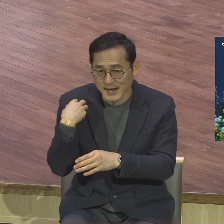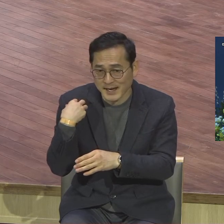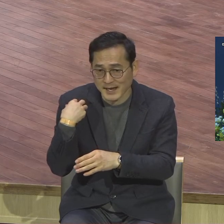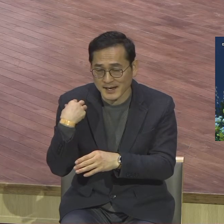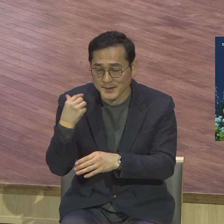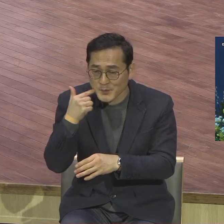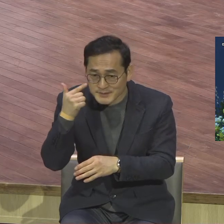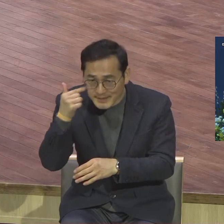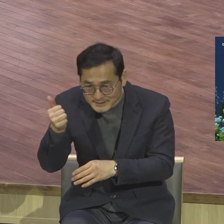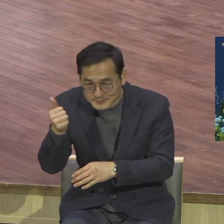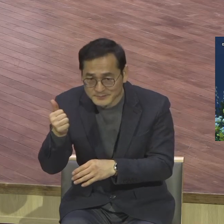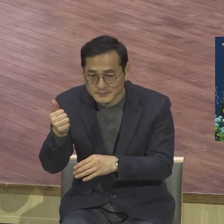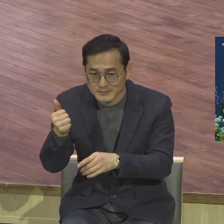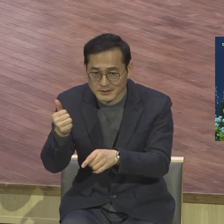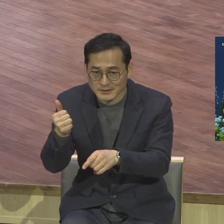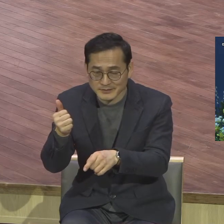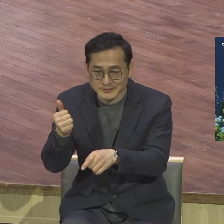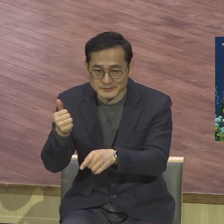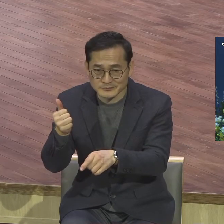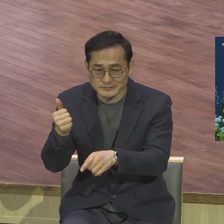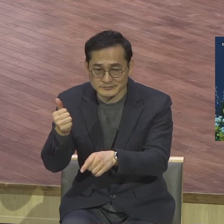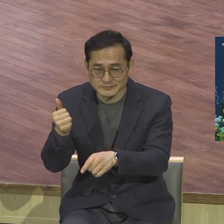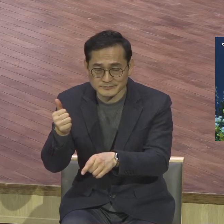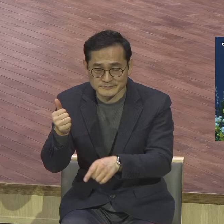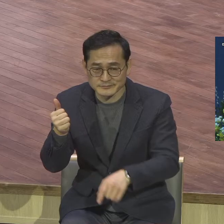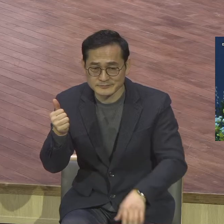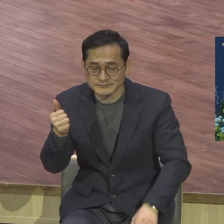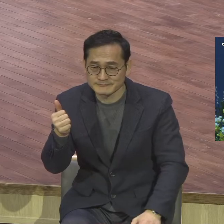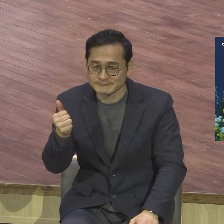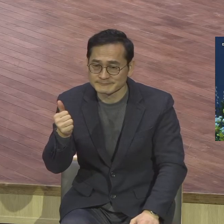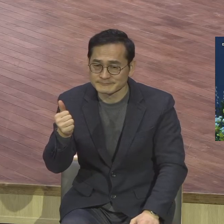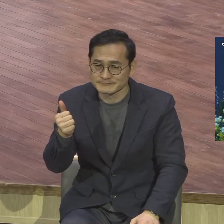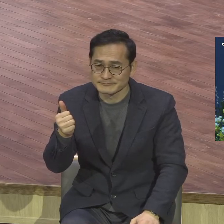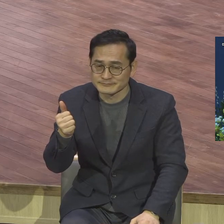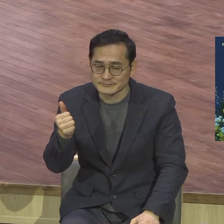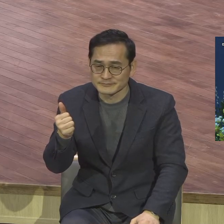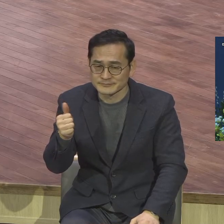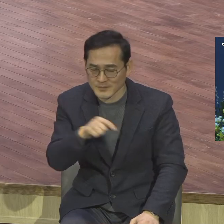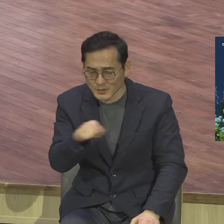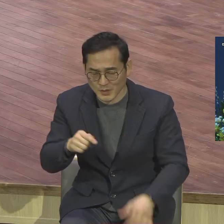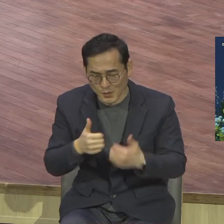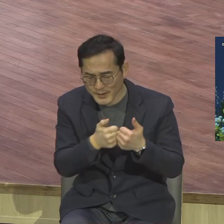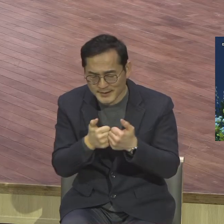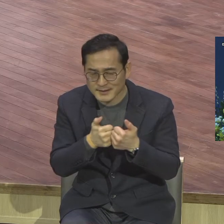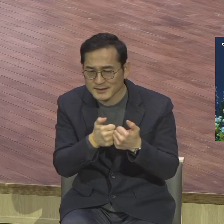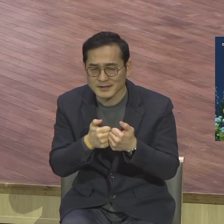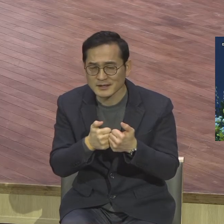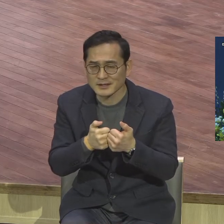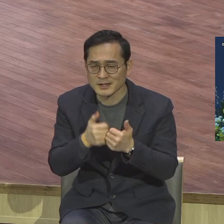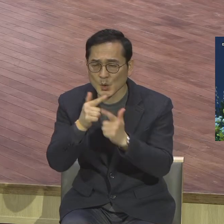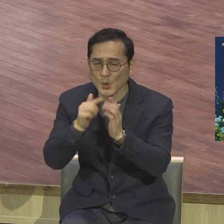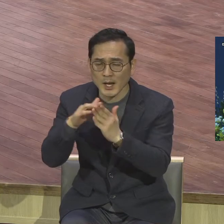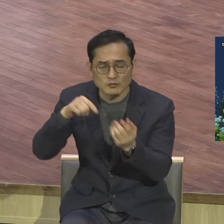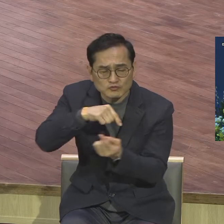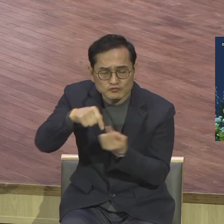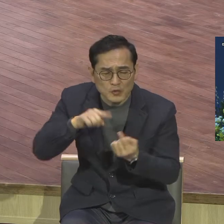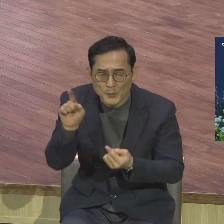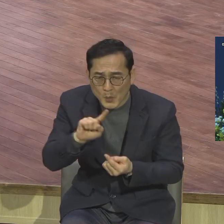장로님 목사님 그래서 다 같이 회의를 해서 교회가 어떻게 돌아가고 있는지 성도들이